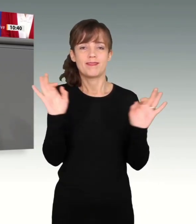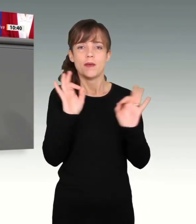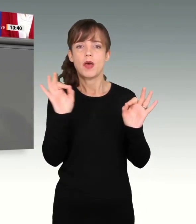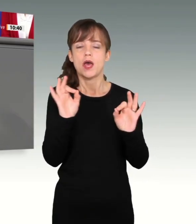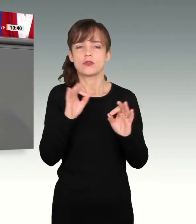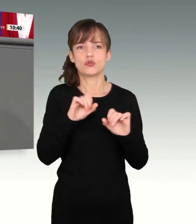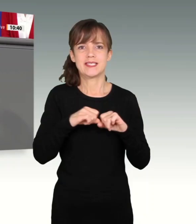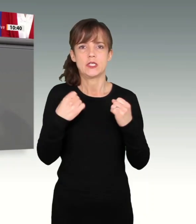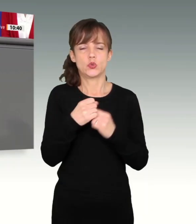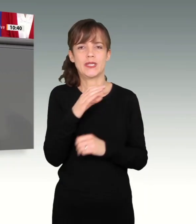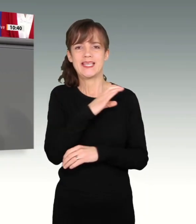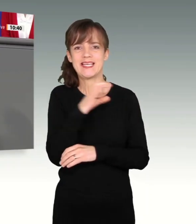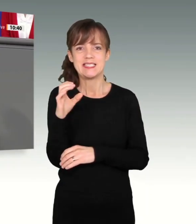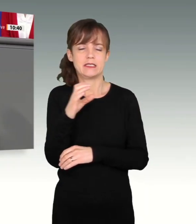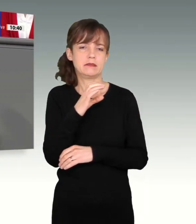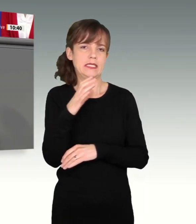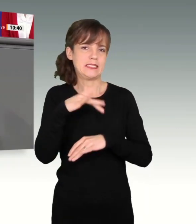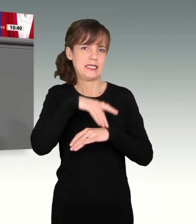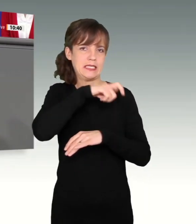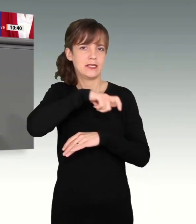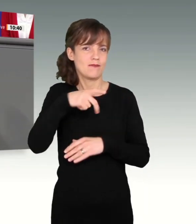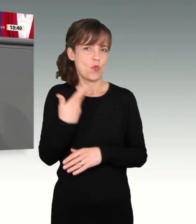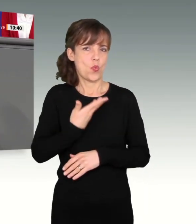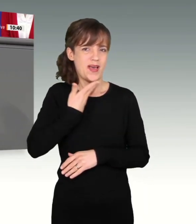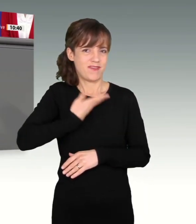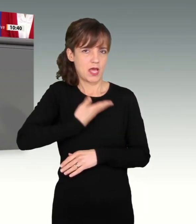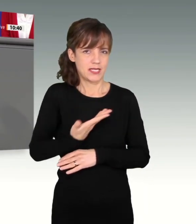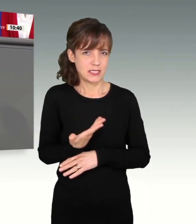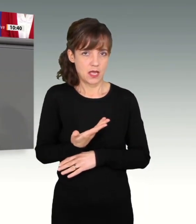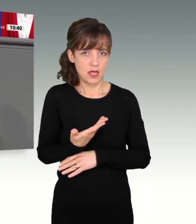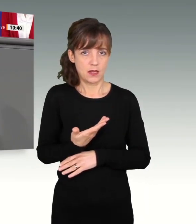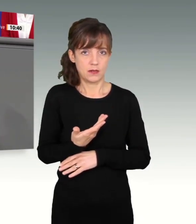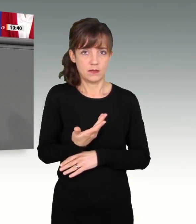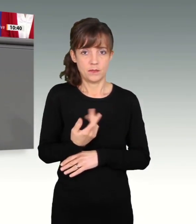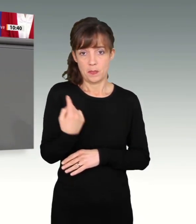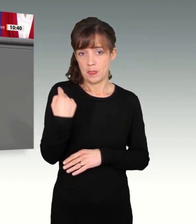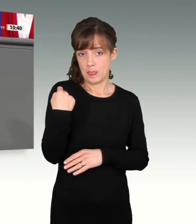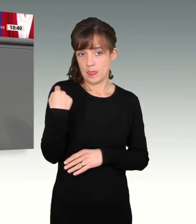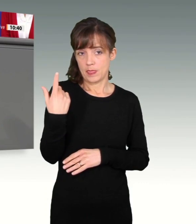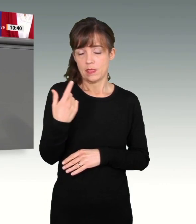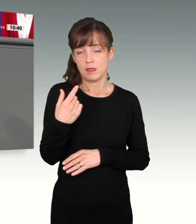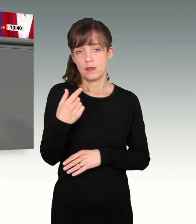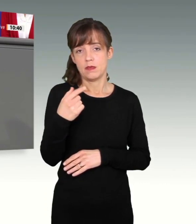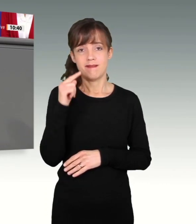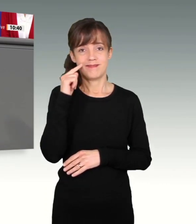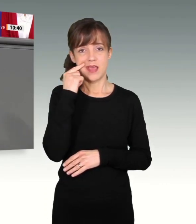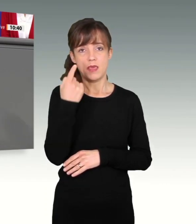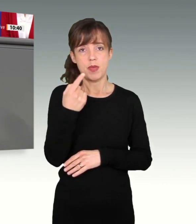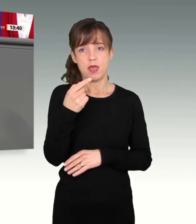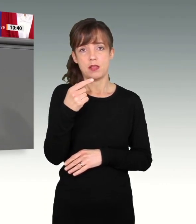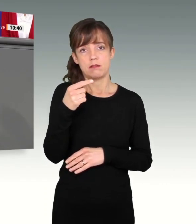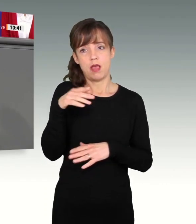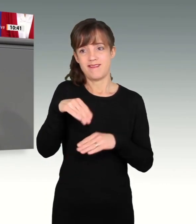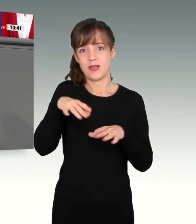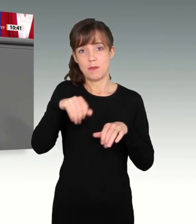der Christinnen und Christen in Afghanistan ein, die nicht erst seit der Machtübernahme der Taliban in Angst vor Diskriminierung leben müssen.